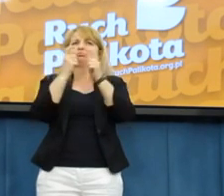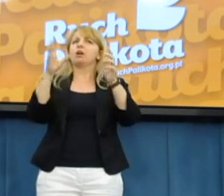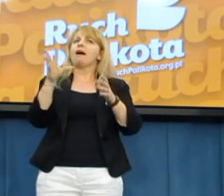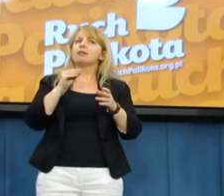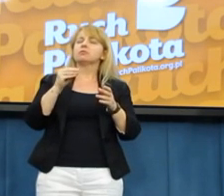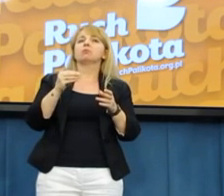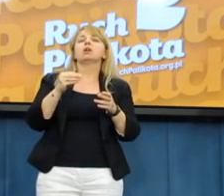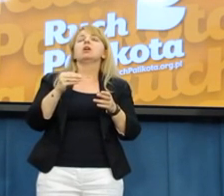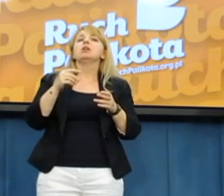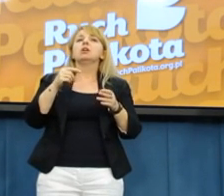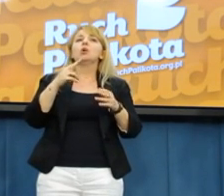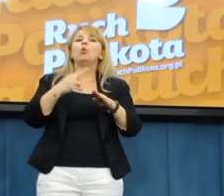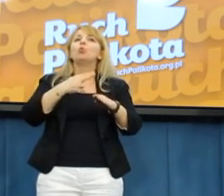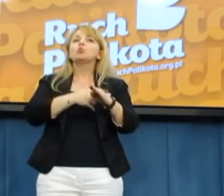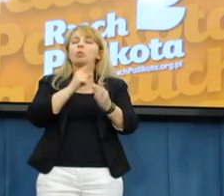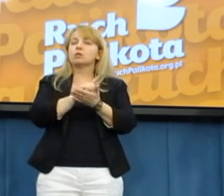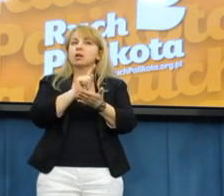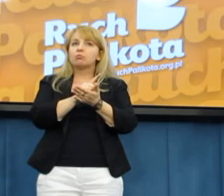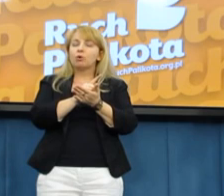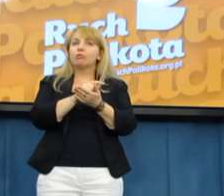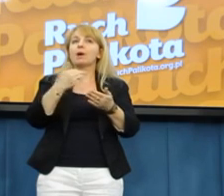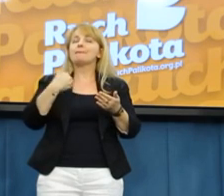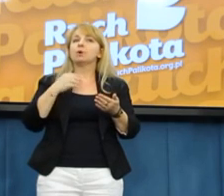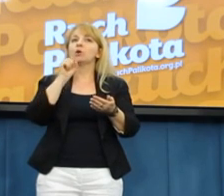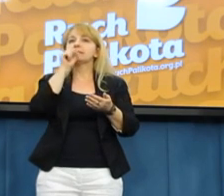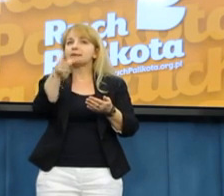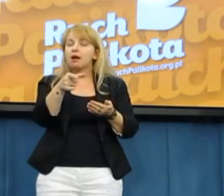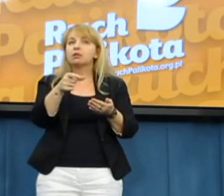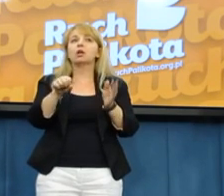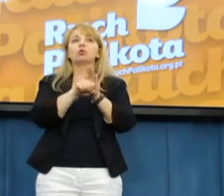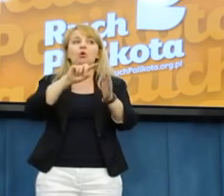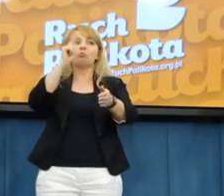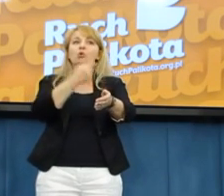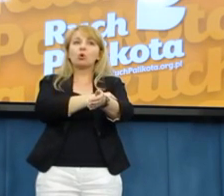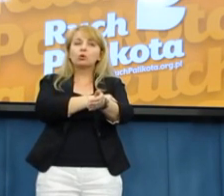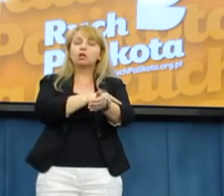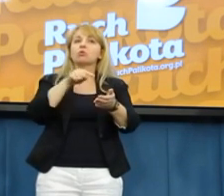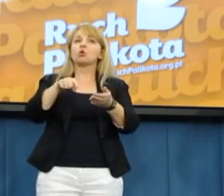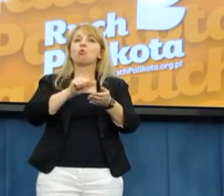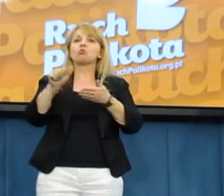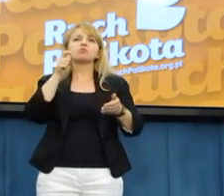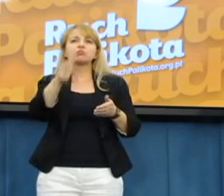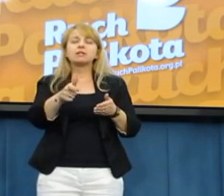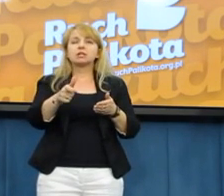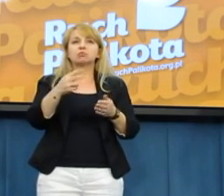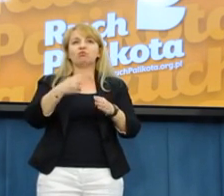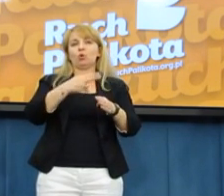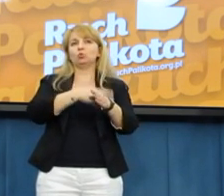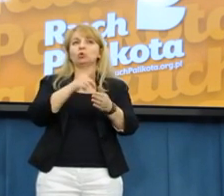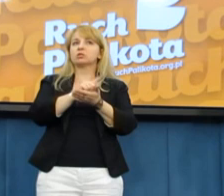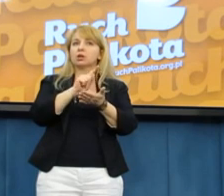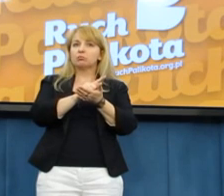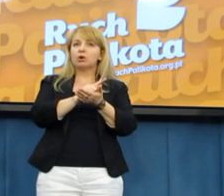skarbowymi, z urzędnikami do prokuretory opowalił przystępstwa urzędniczego o przeznaczeniu Lubelskiego Urzędu